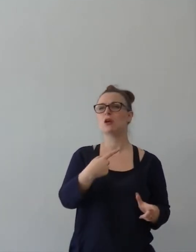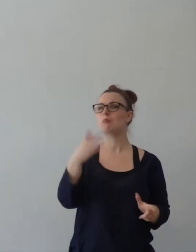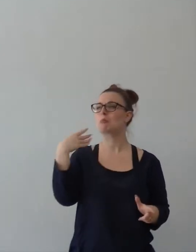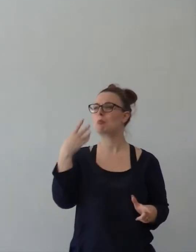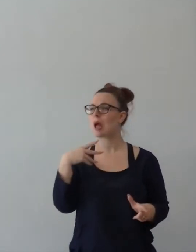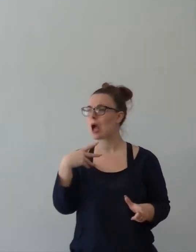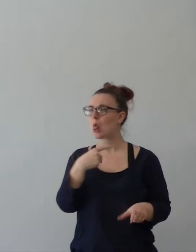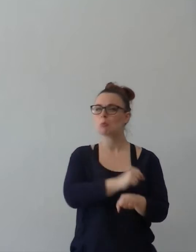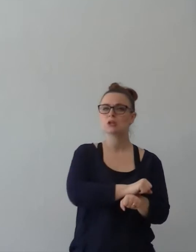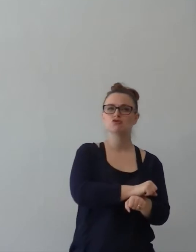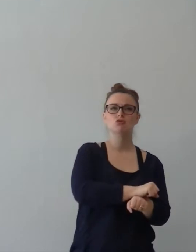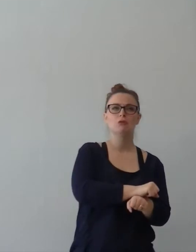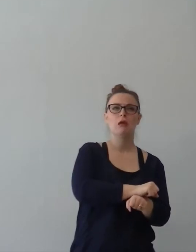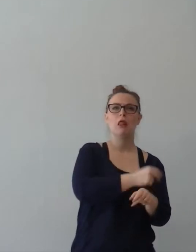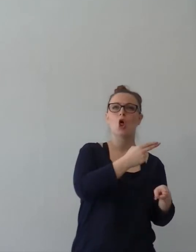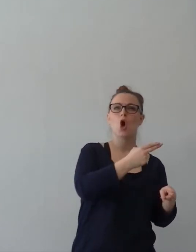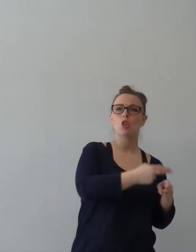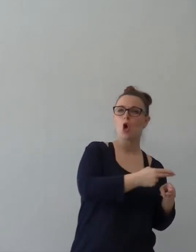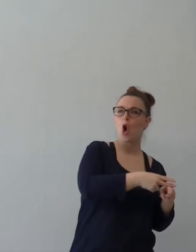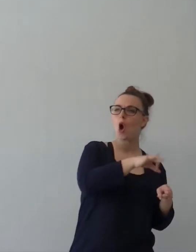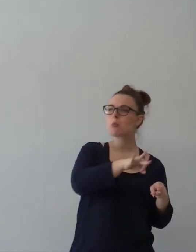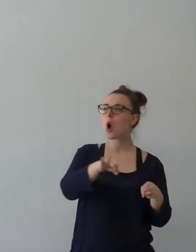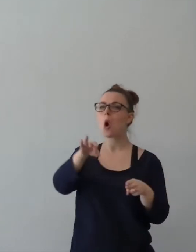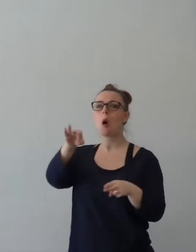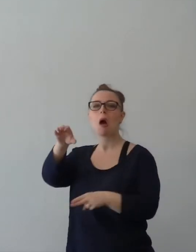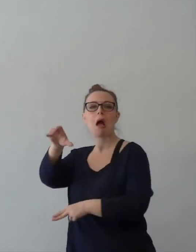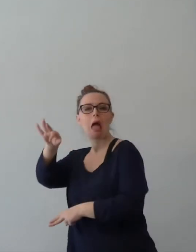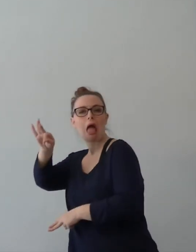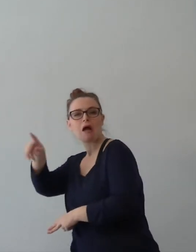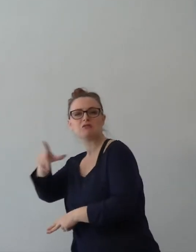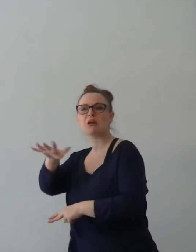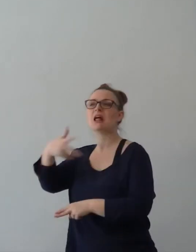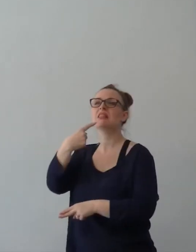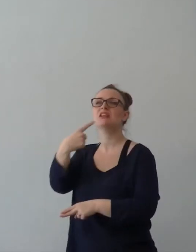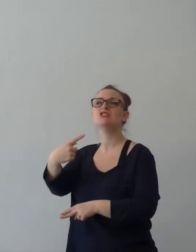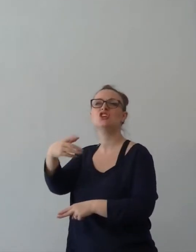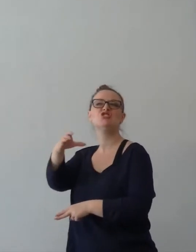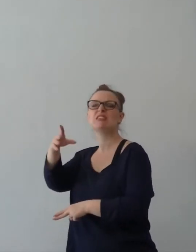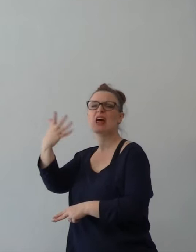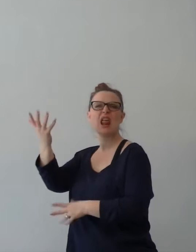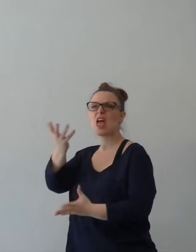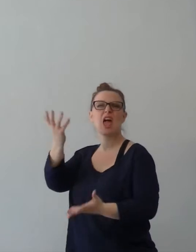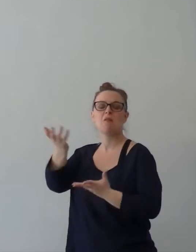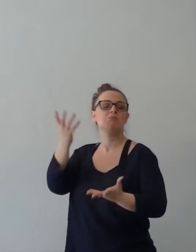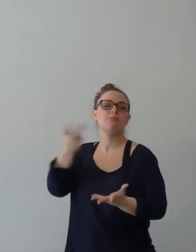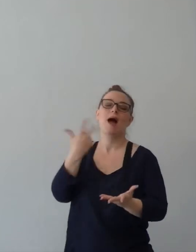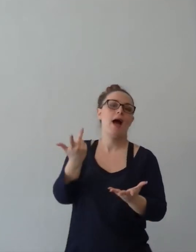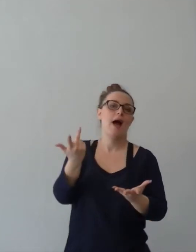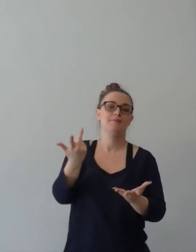prigioniero ad Efeso, c'è chi dice che era prigioniero a Cesarea, ma comunque era distante da